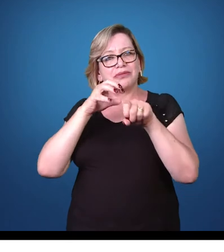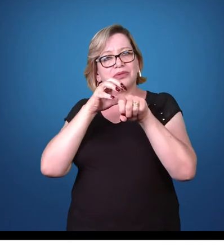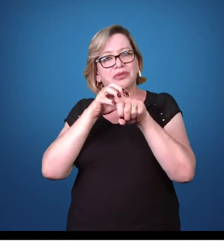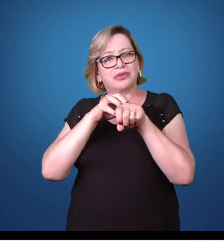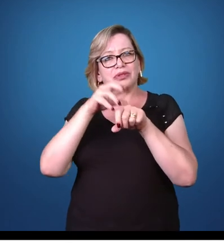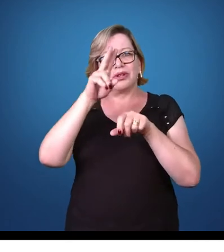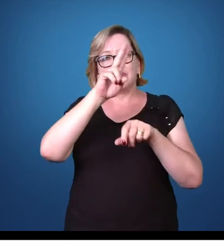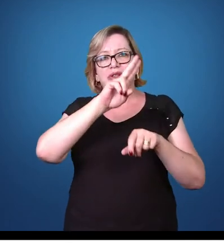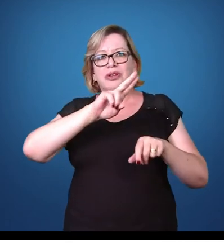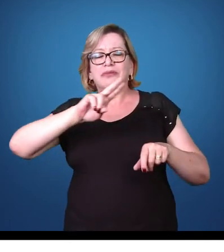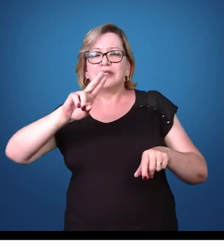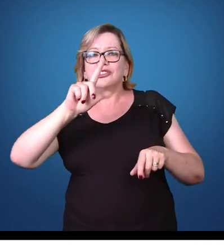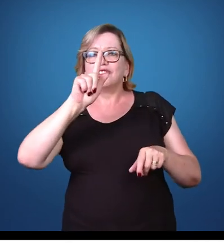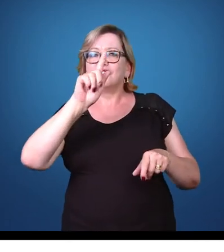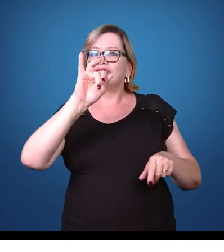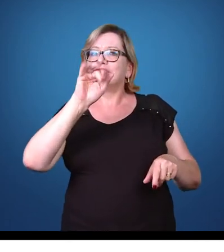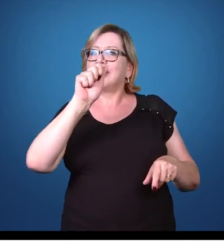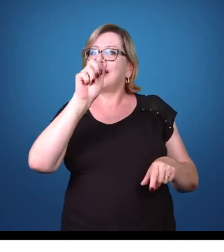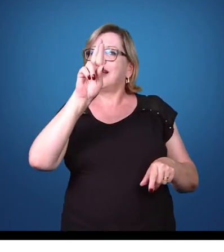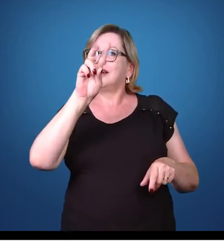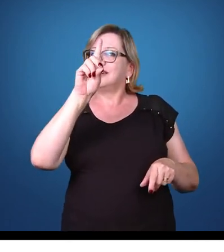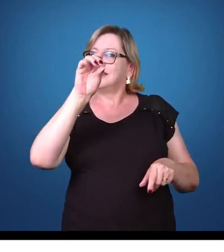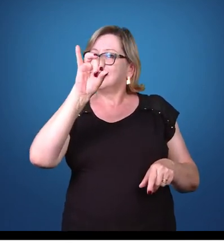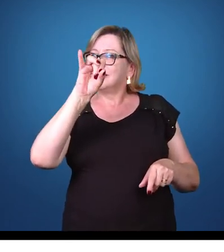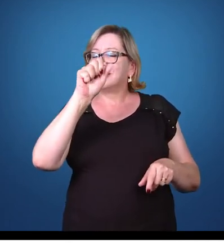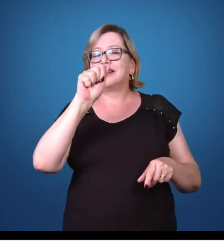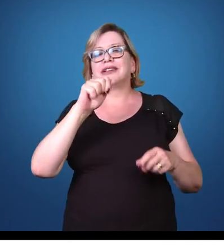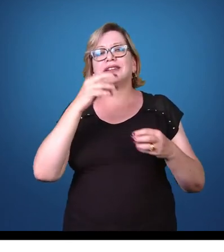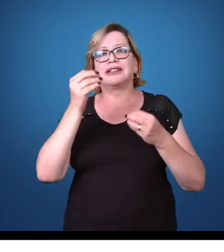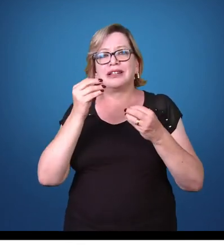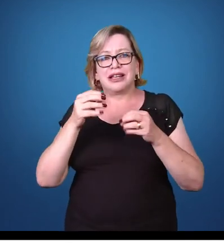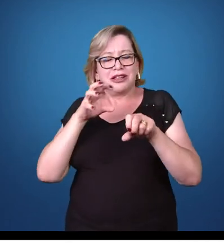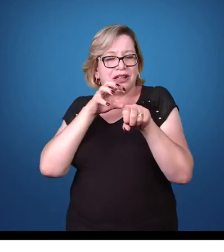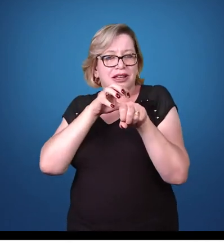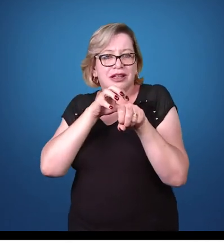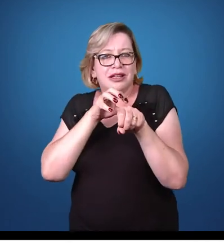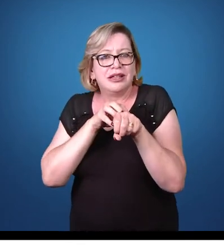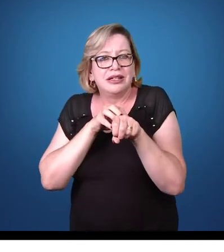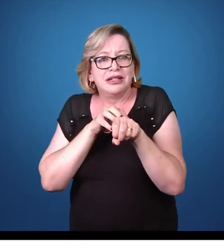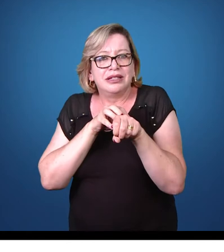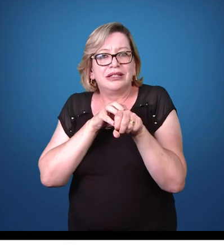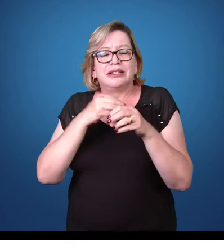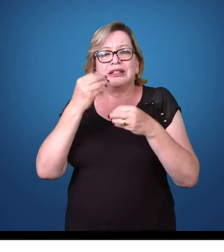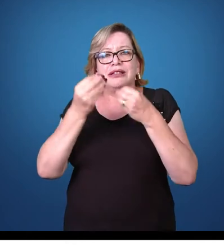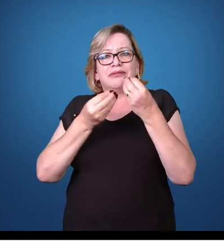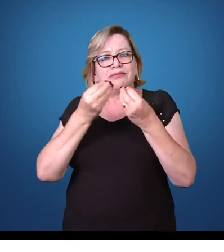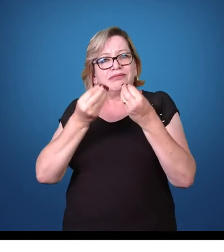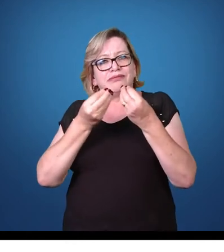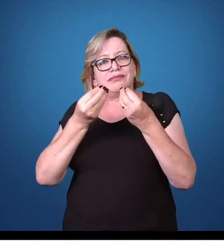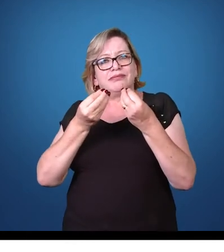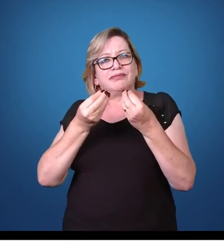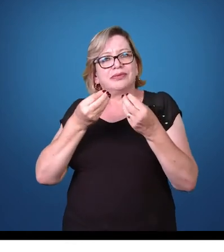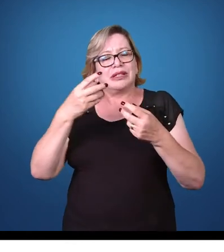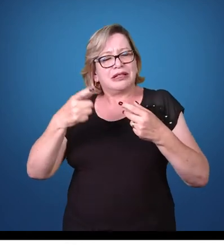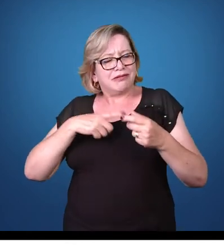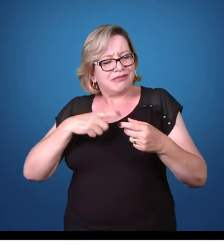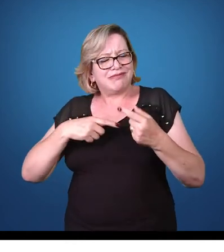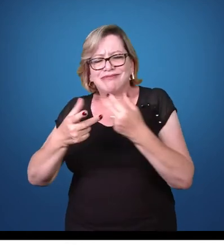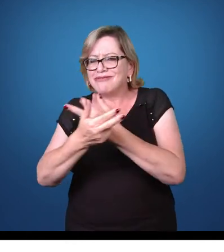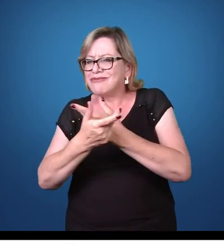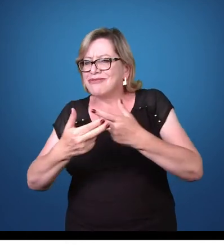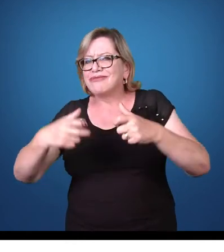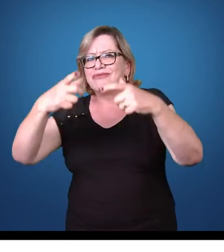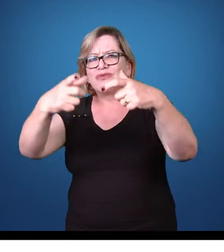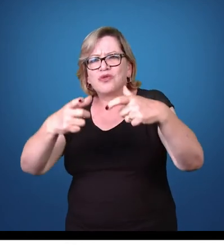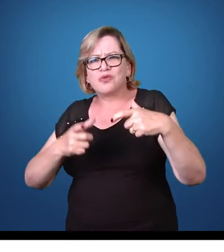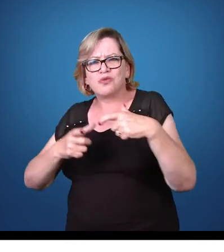da espécie giardialâmbia. É um parasita cosmopolita. Ele existe em vários locais